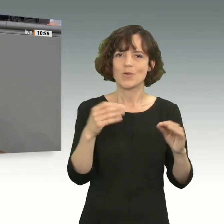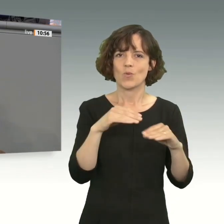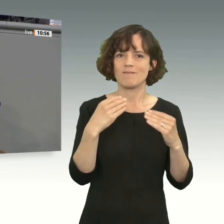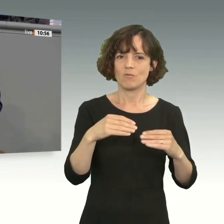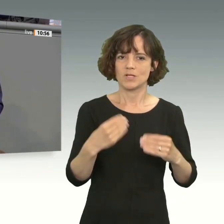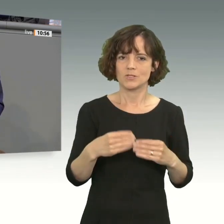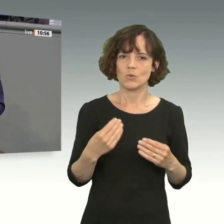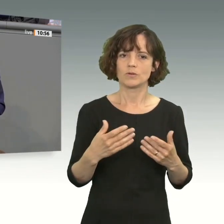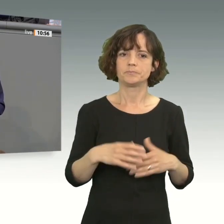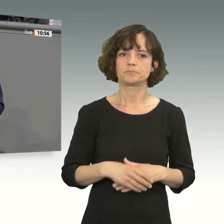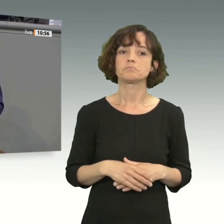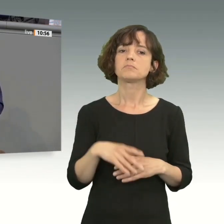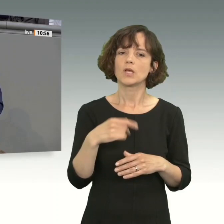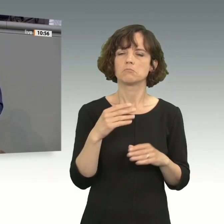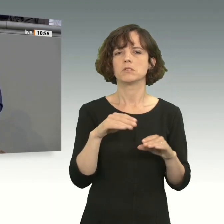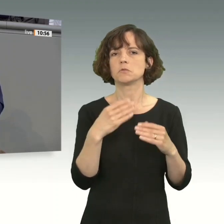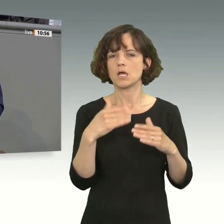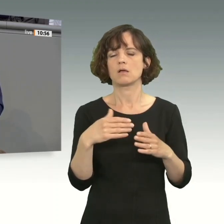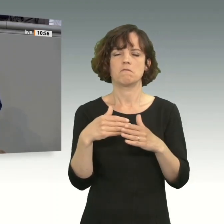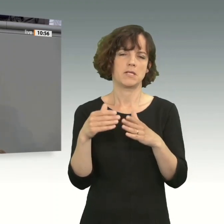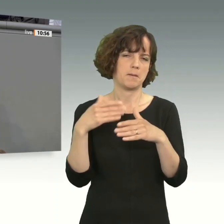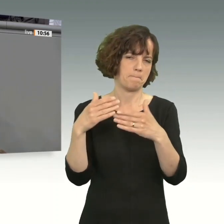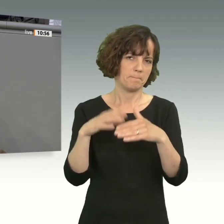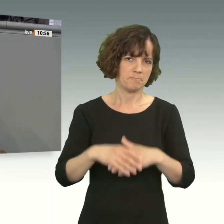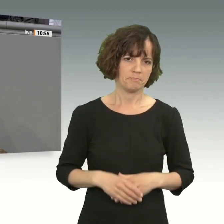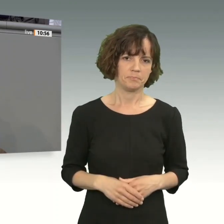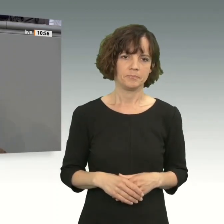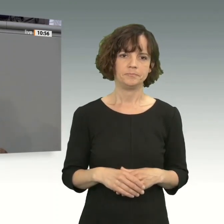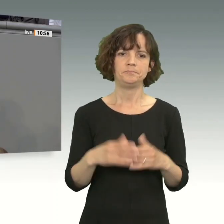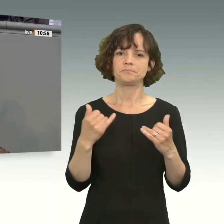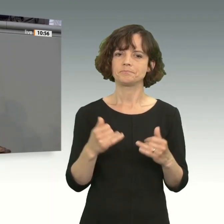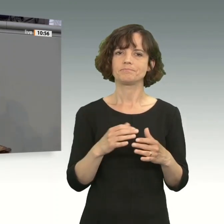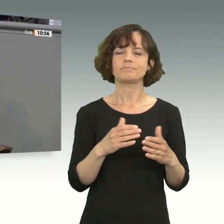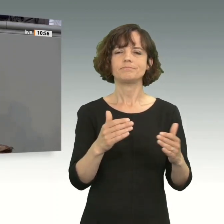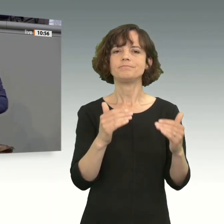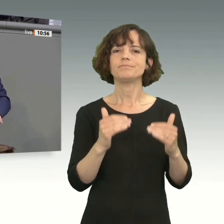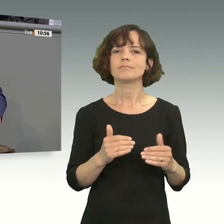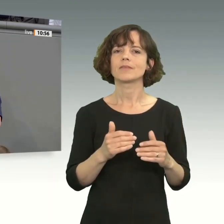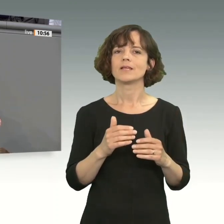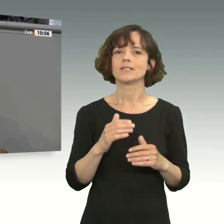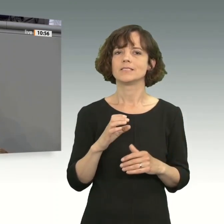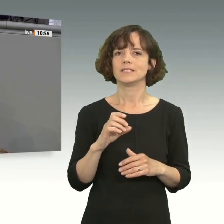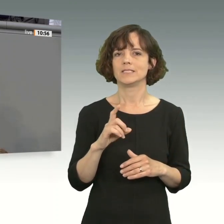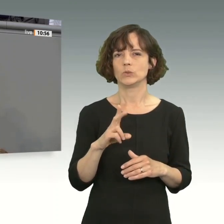brauchen. Dann sind Sie gut informiert und kommen da weiter. Jetzt kommen wir zum Antrag der CDU-CSU.